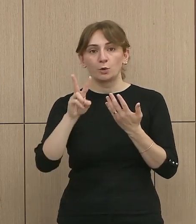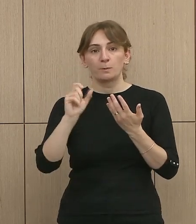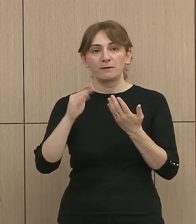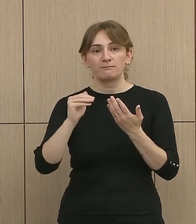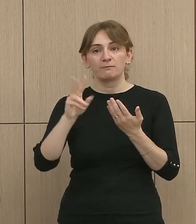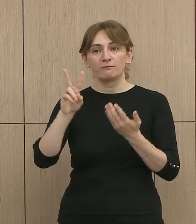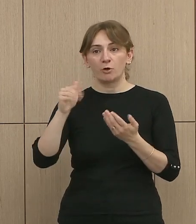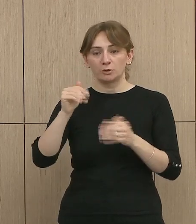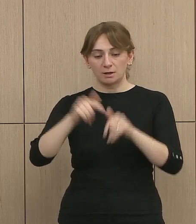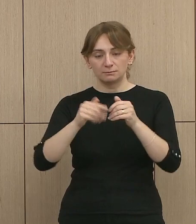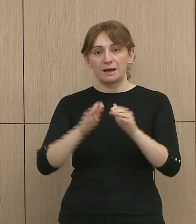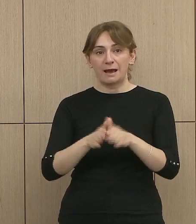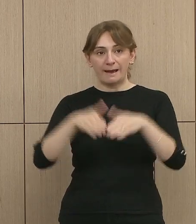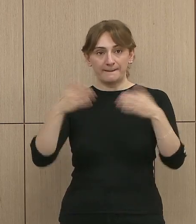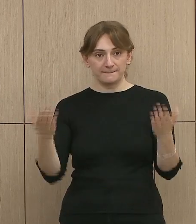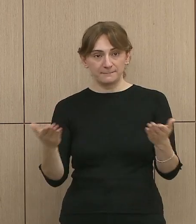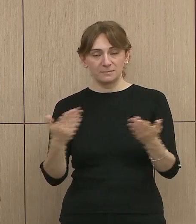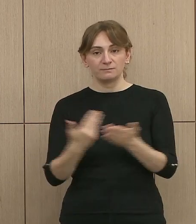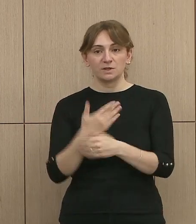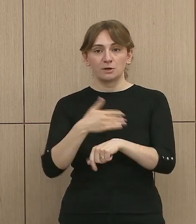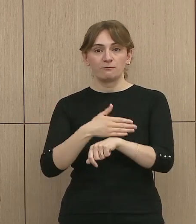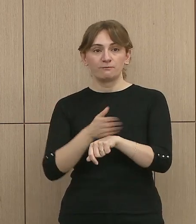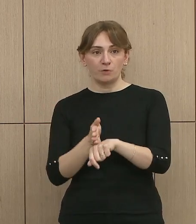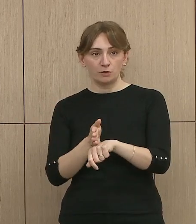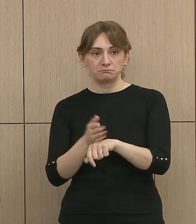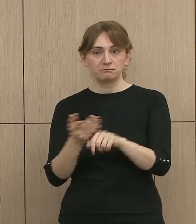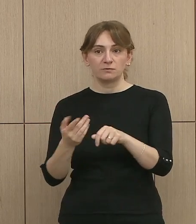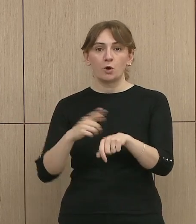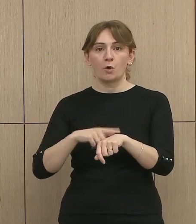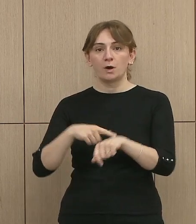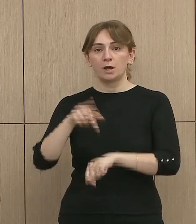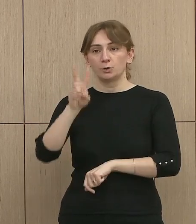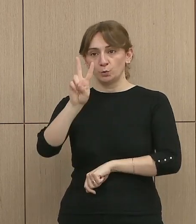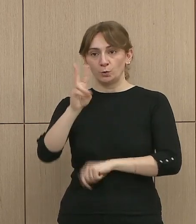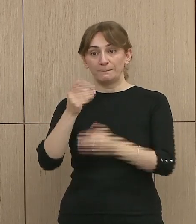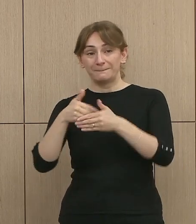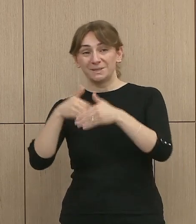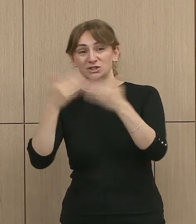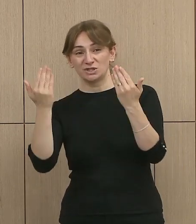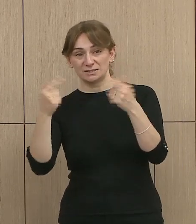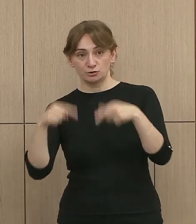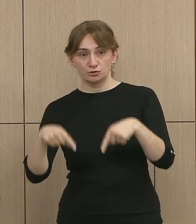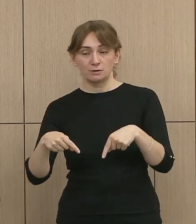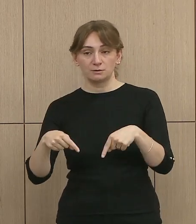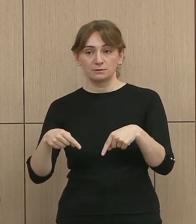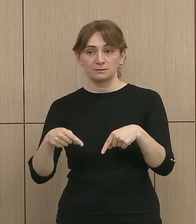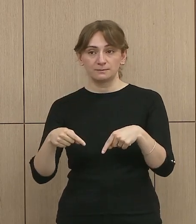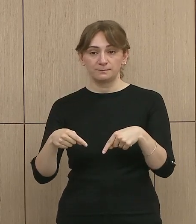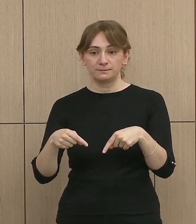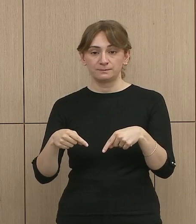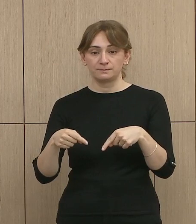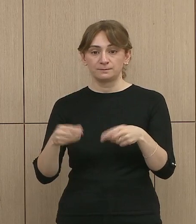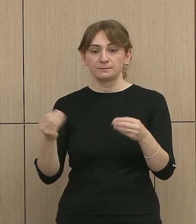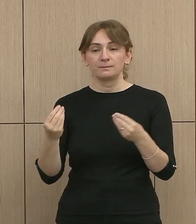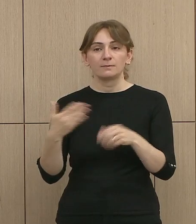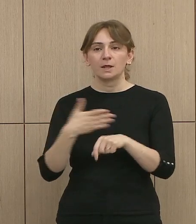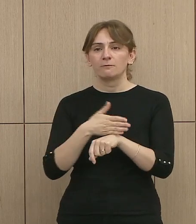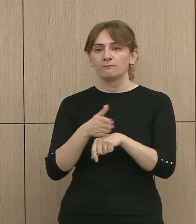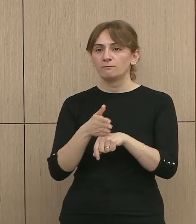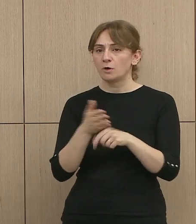rethorës 0.3 e 30 minutat të mëngjesit sotëm, përshkakt vonesës